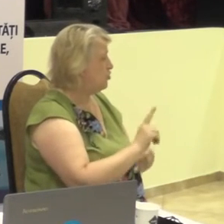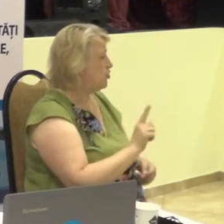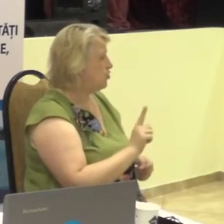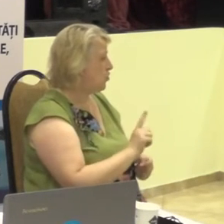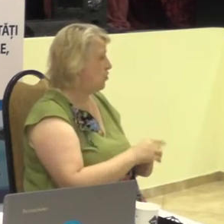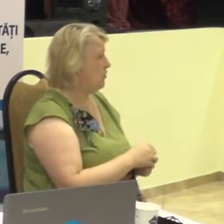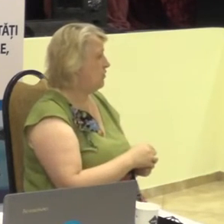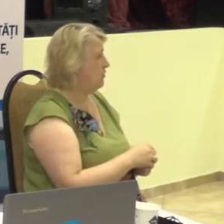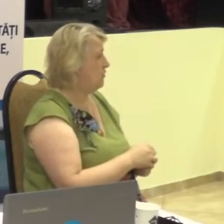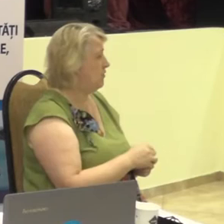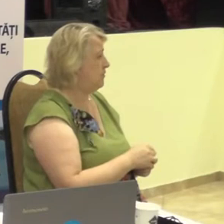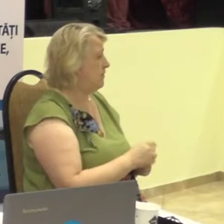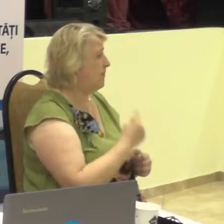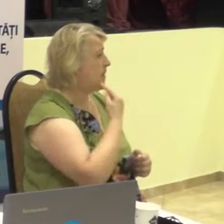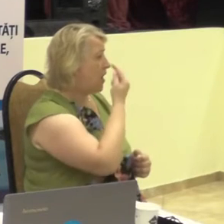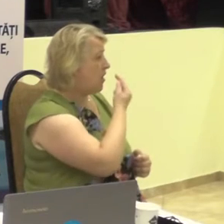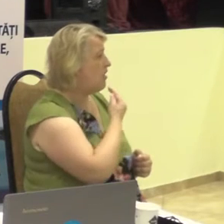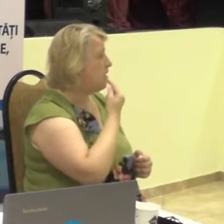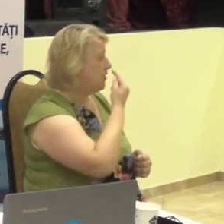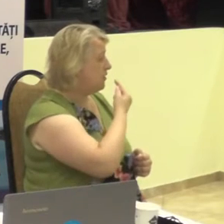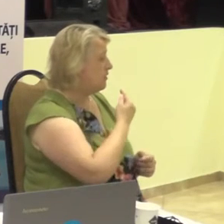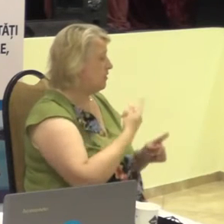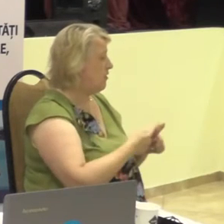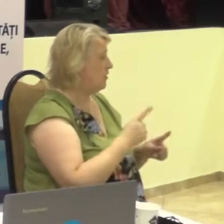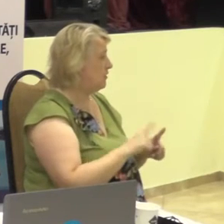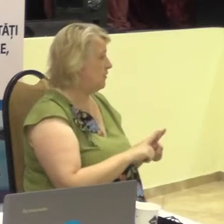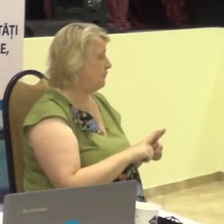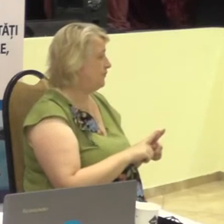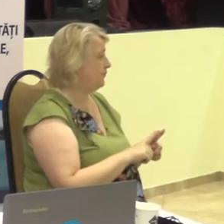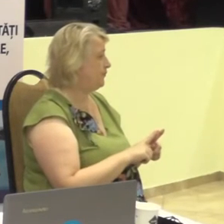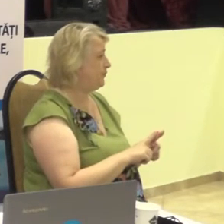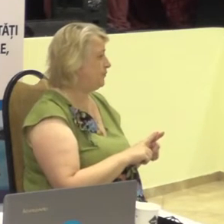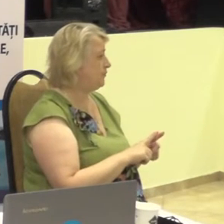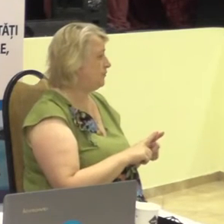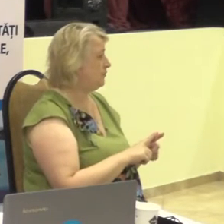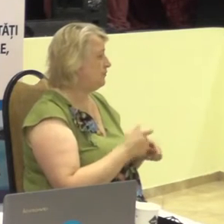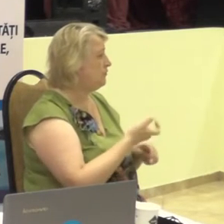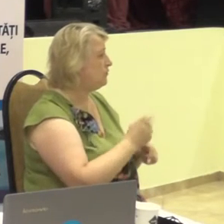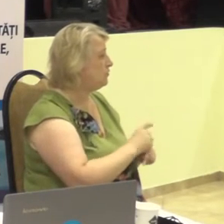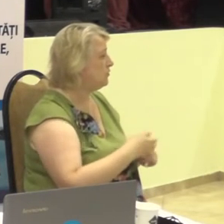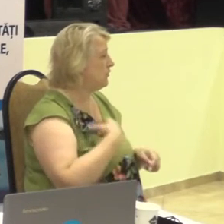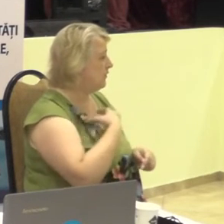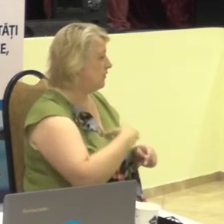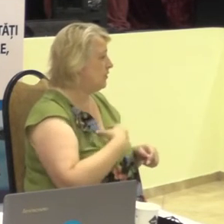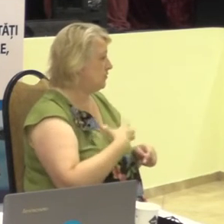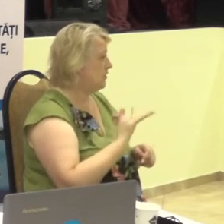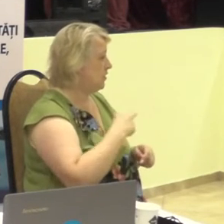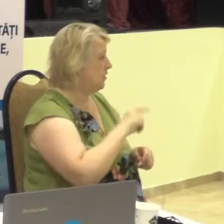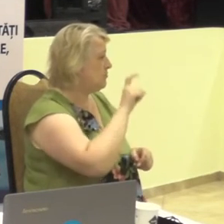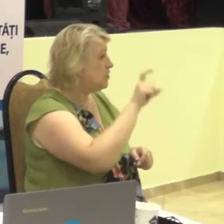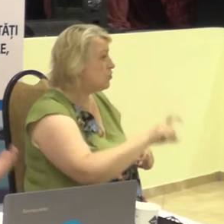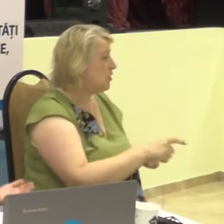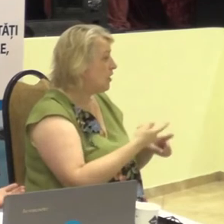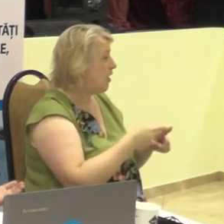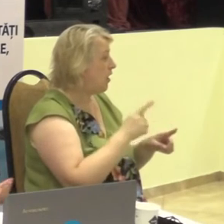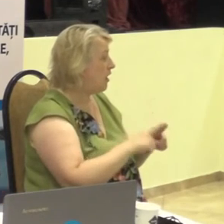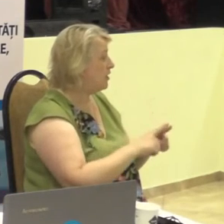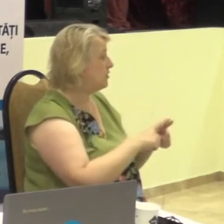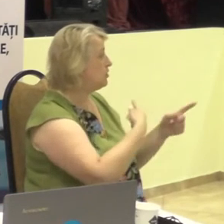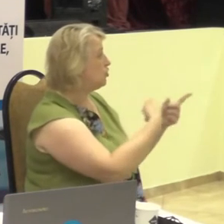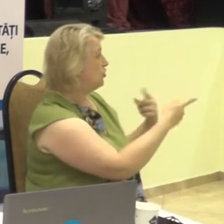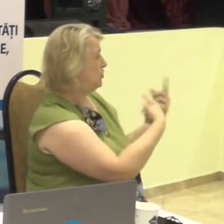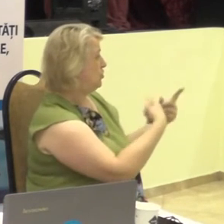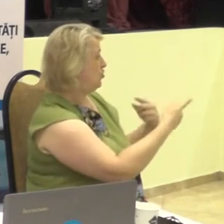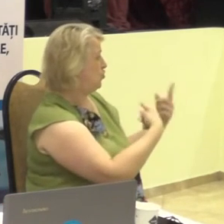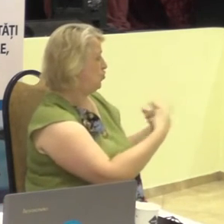la biolectură este foarte importantă pentru persoana care discută cu